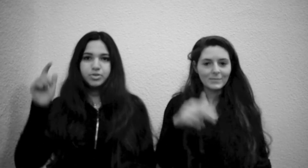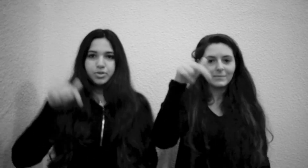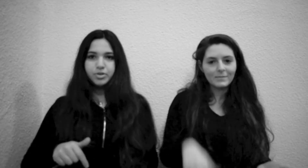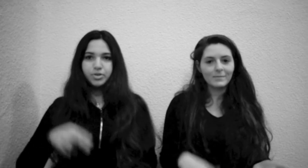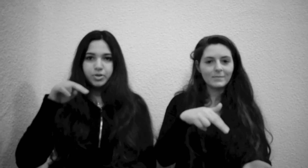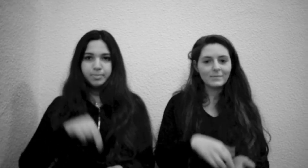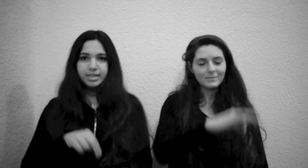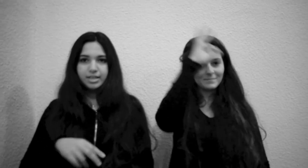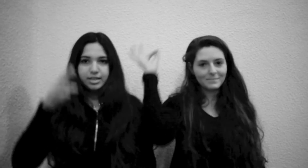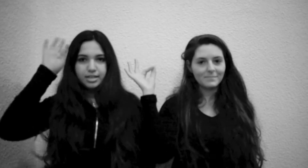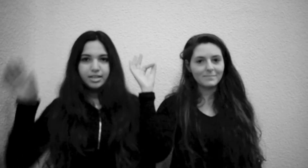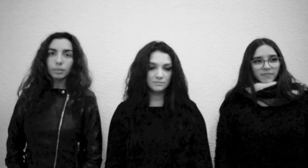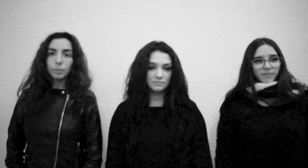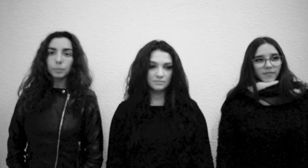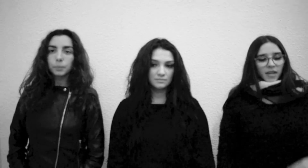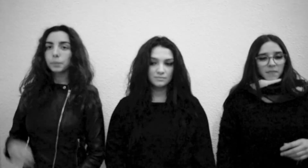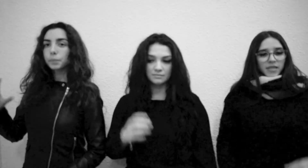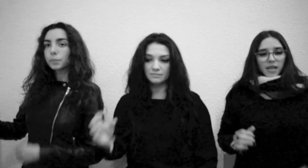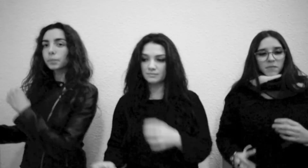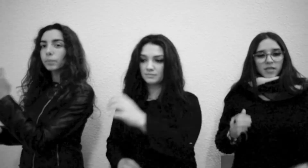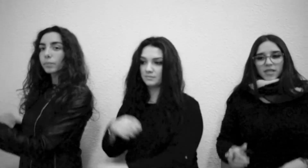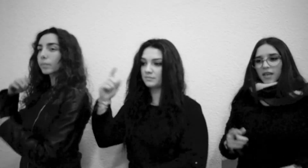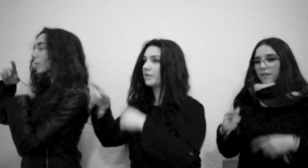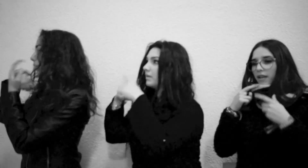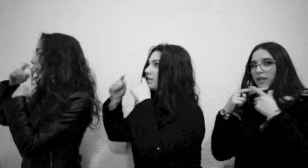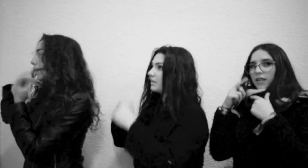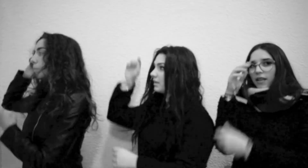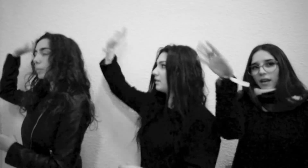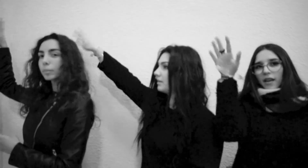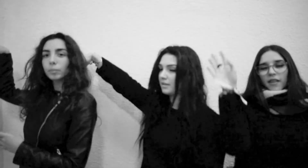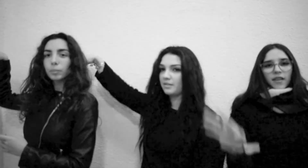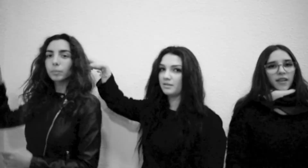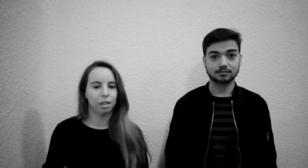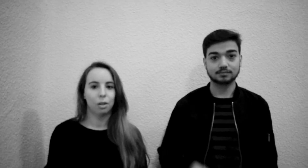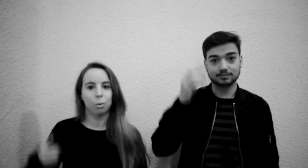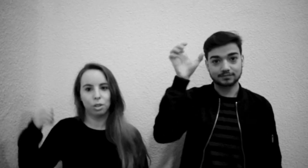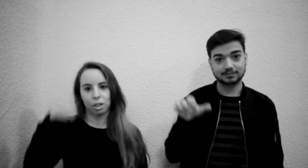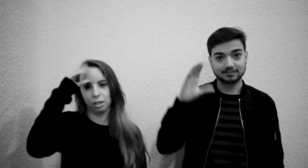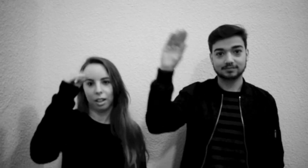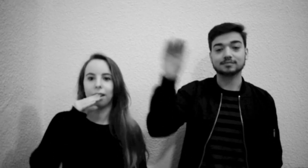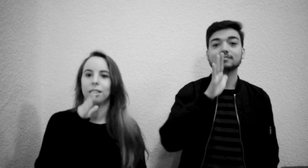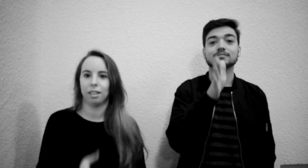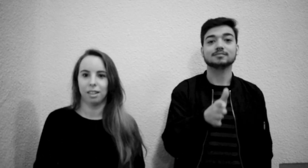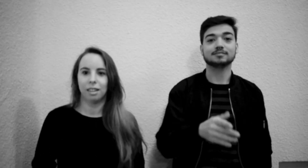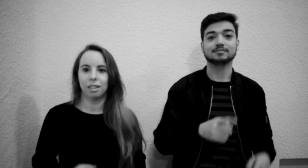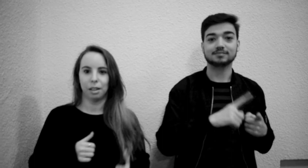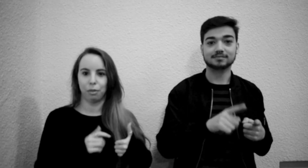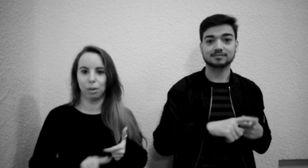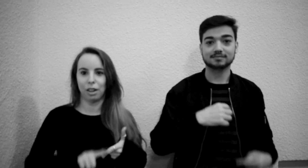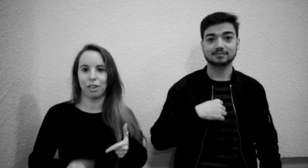hoy no vendrá Pasamos de saber el que dirá Un tipo inteligente disfruta lo que